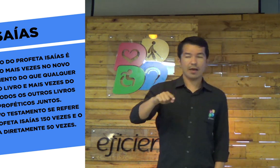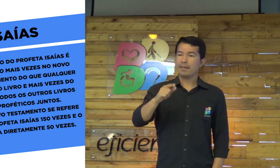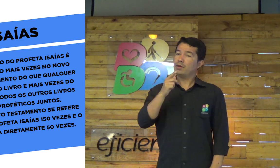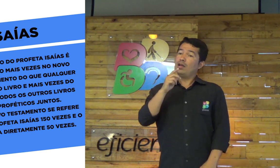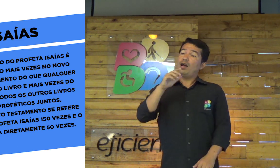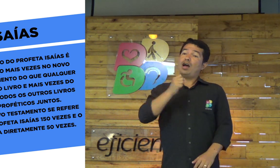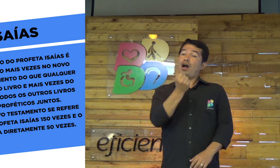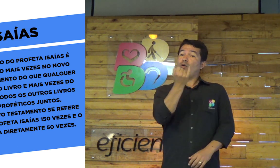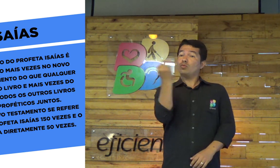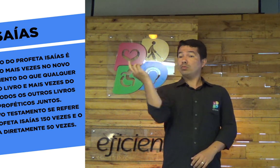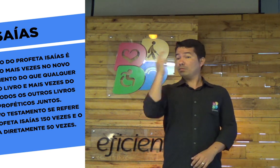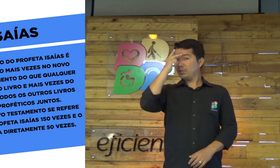Não?